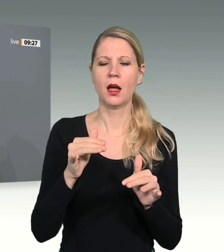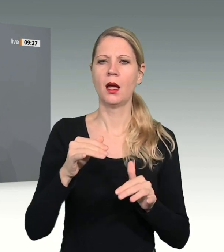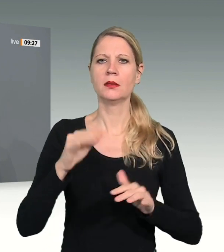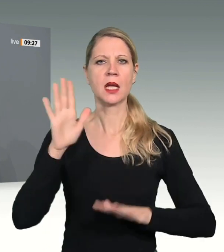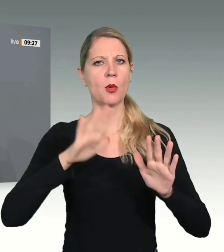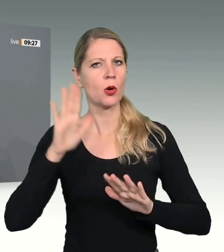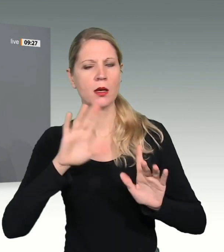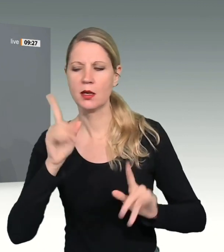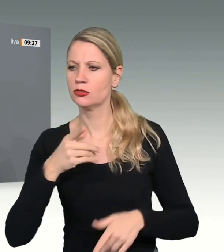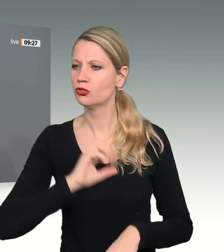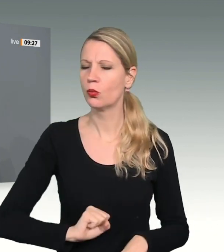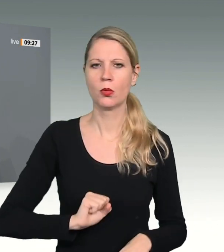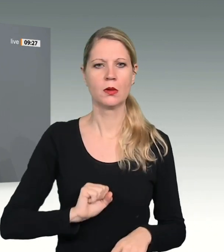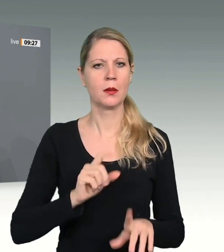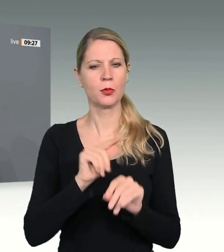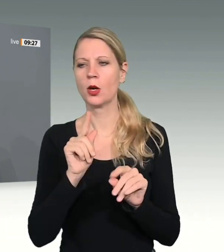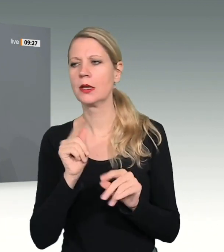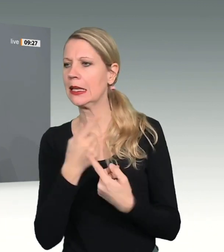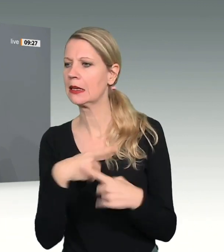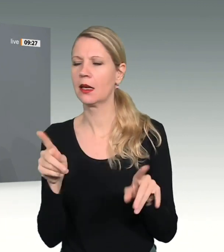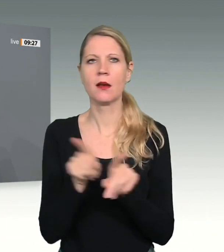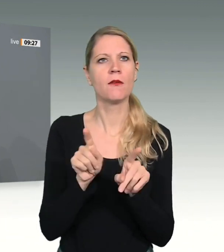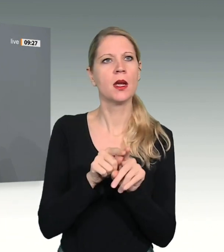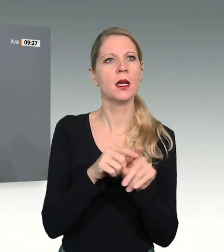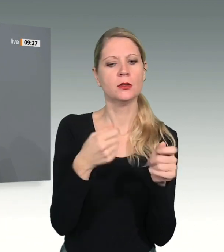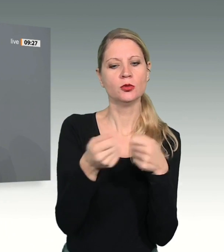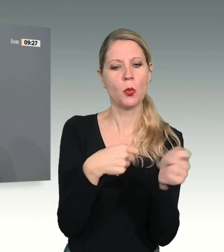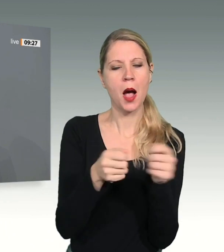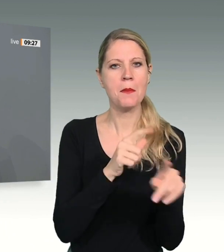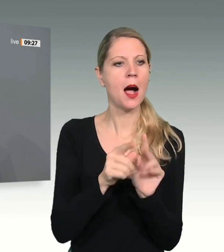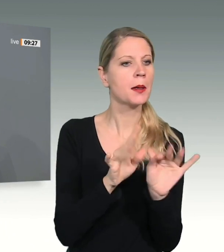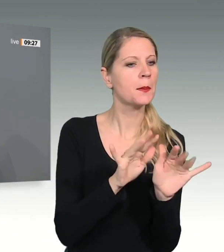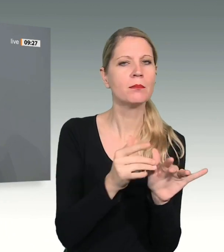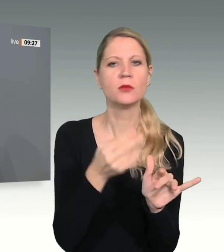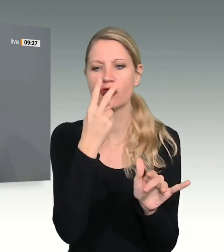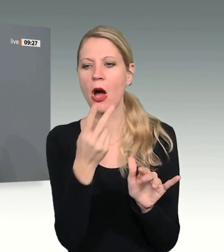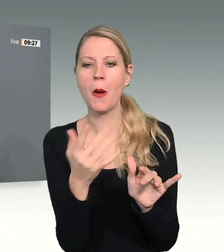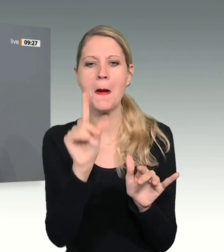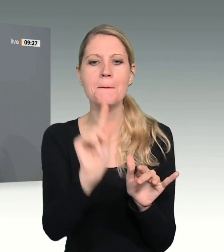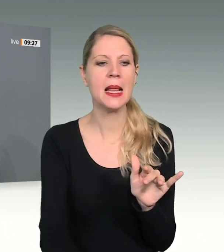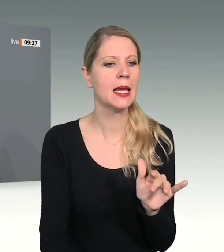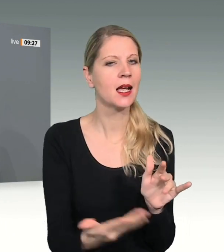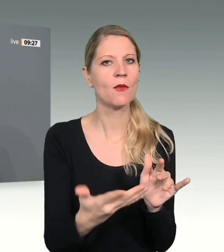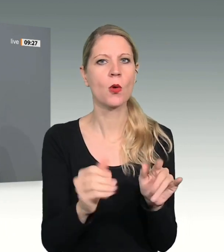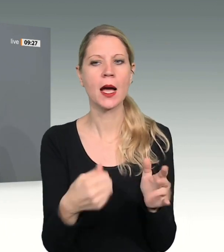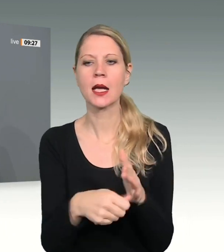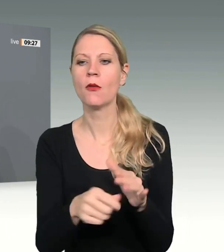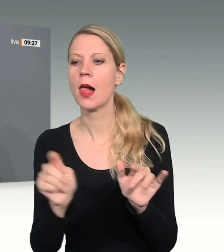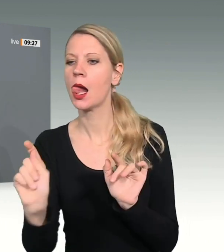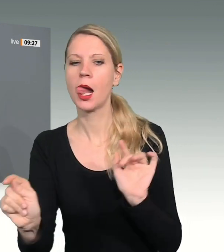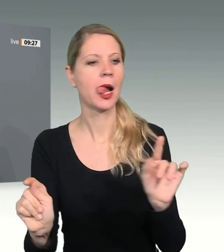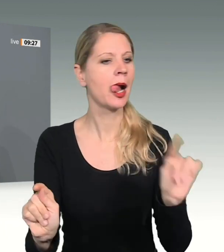ganz eigenen, unterschiedlichen Entscheidungen auch seinen Beitrag für andere und damit für das